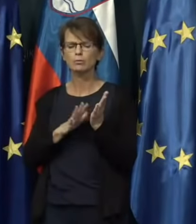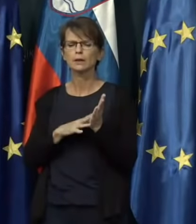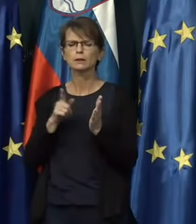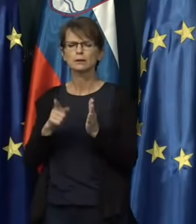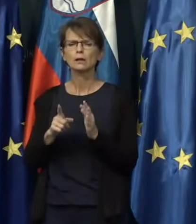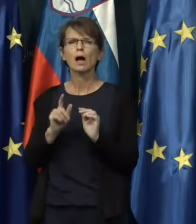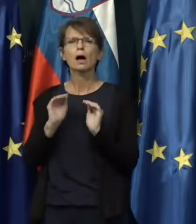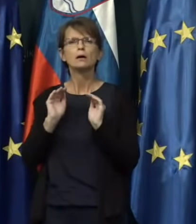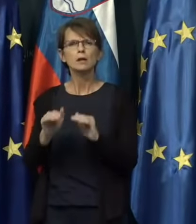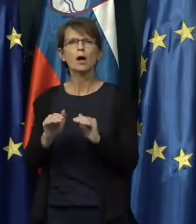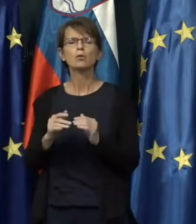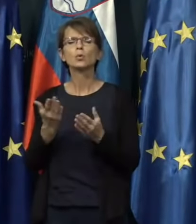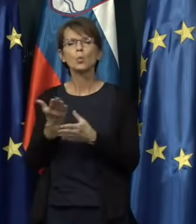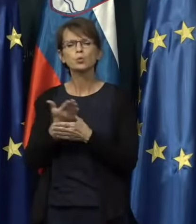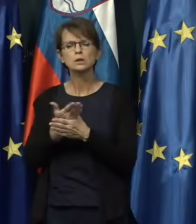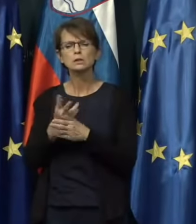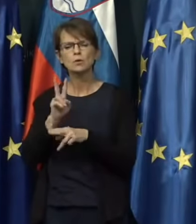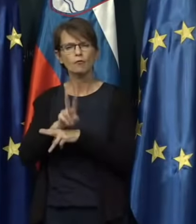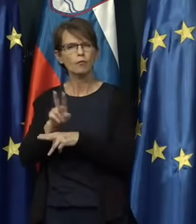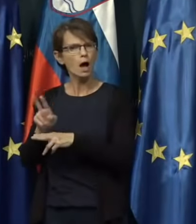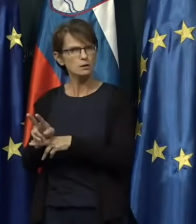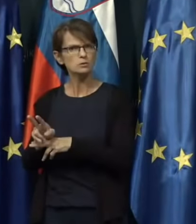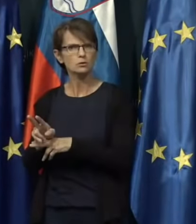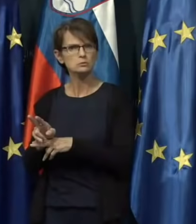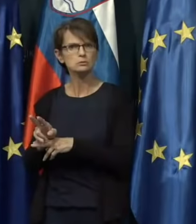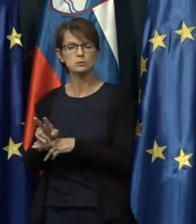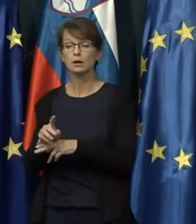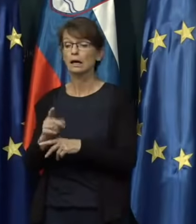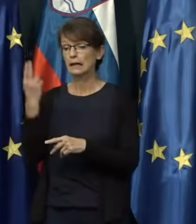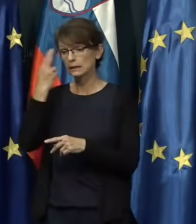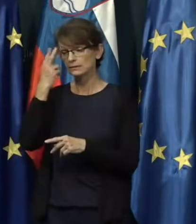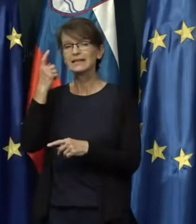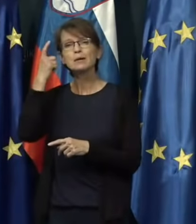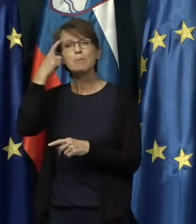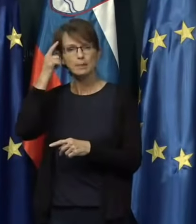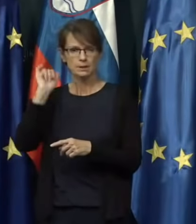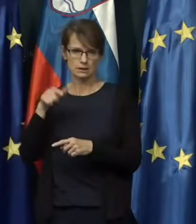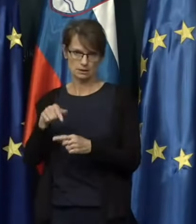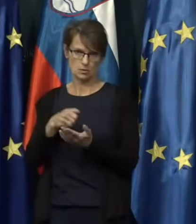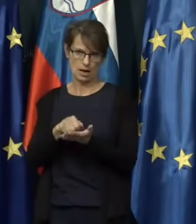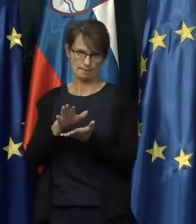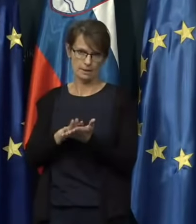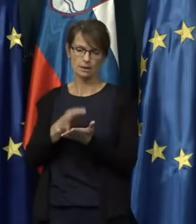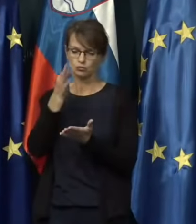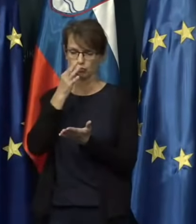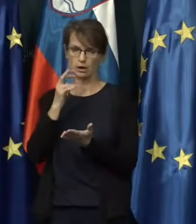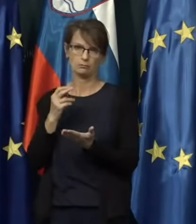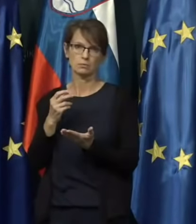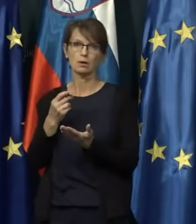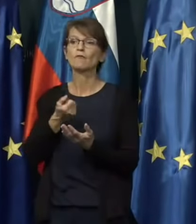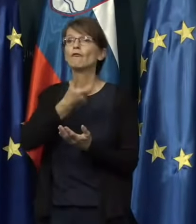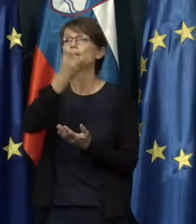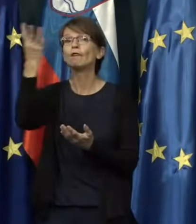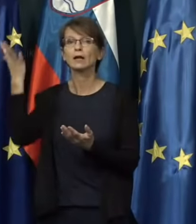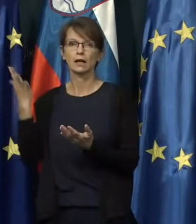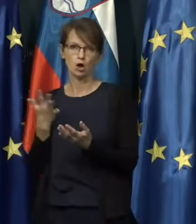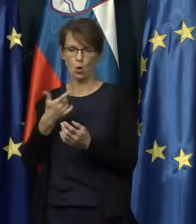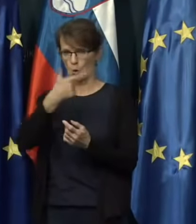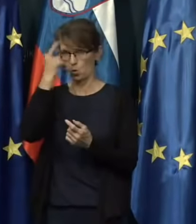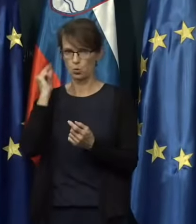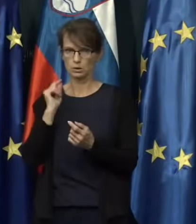ustrezno varnost. Je pa smisljeno sveda takšne aplikacije, vkoliko jo ima nameščeno večje število